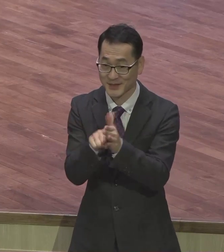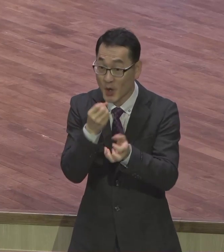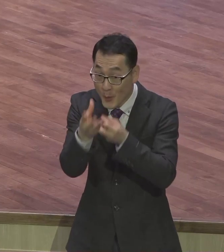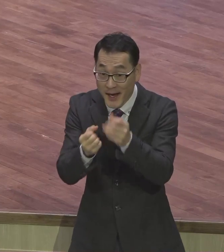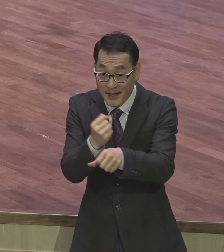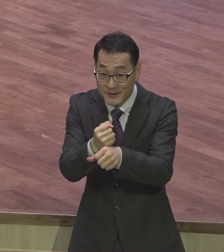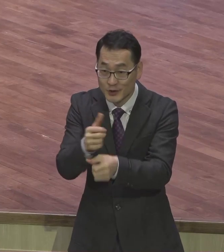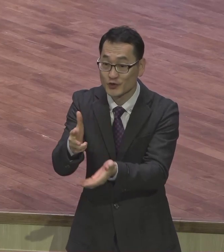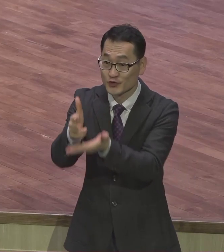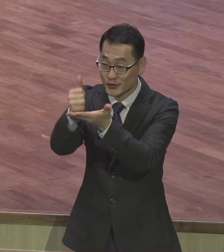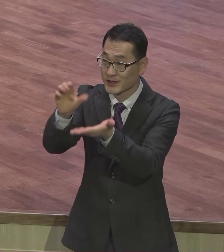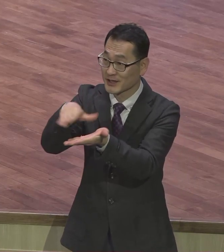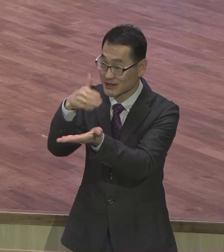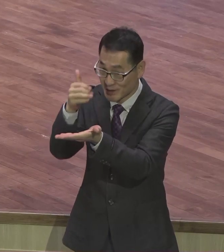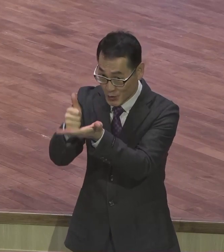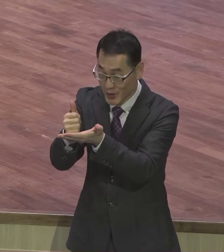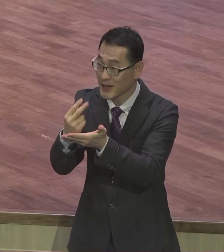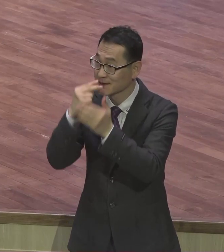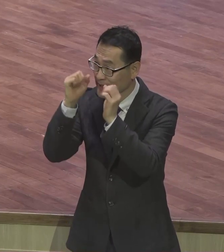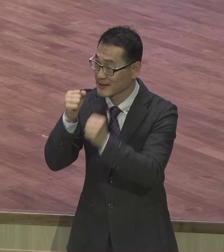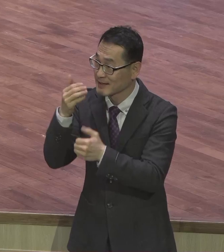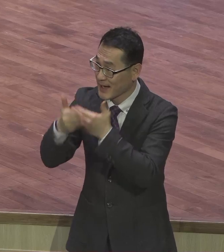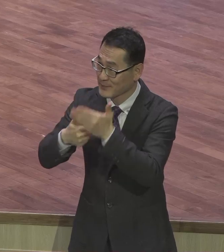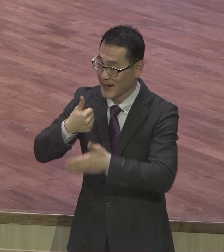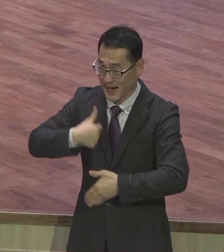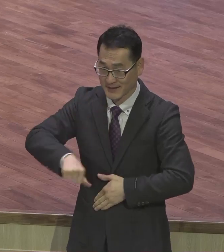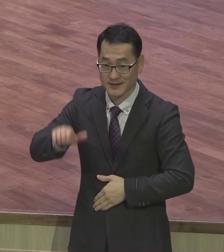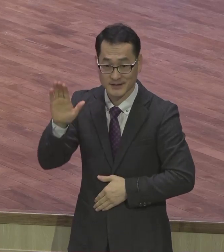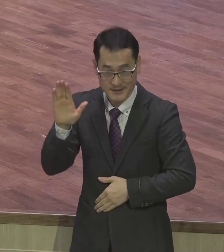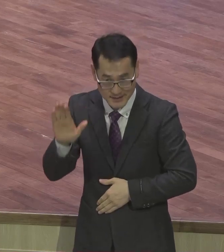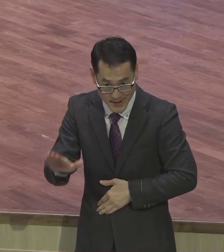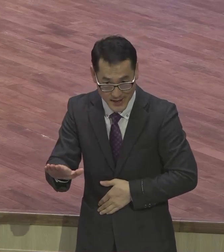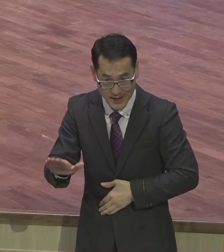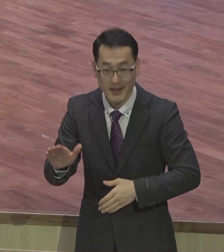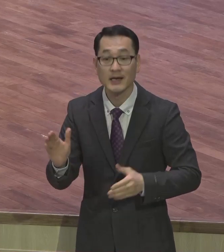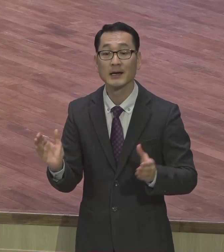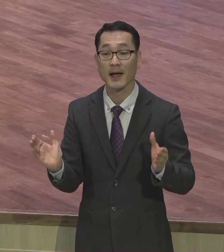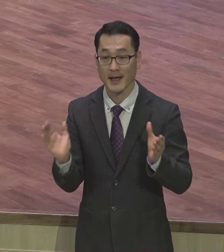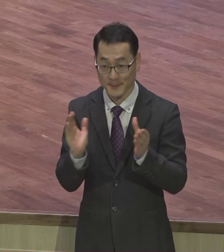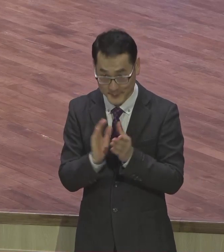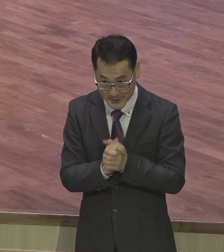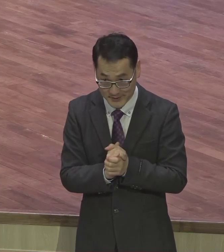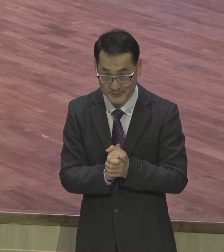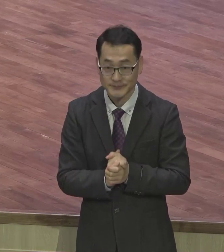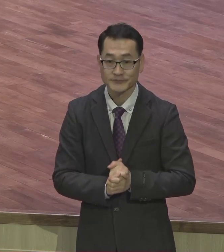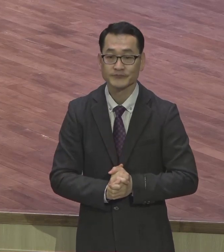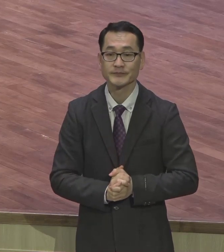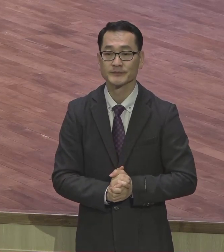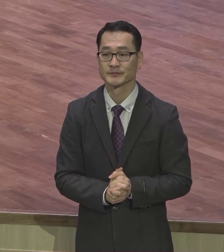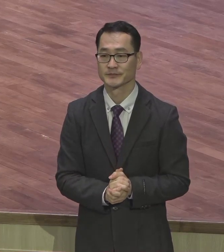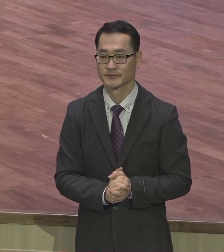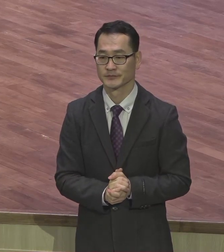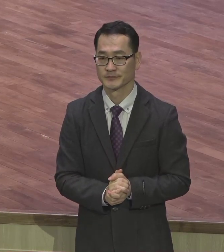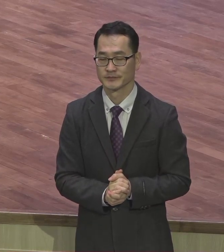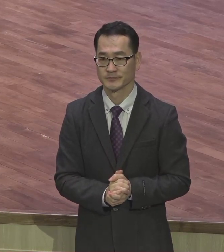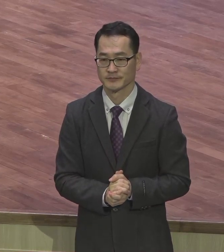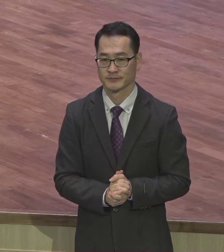살아계신 하나님의 아들이십니다. 아멘. 우리 이부예배에 함께 해외에서 드리는